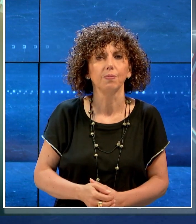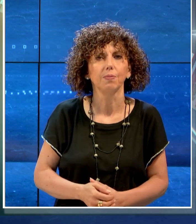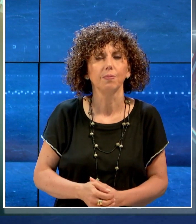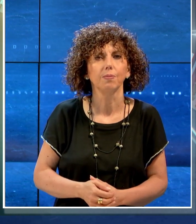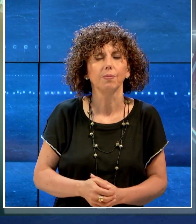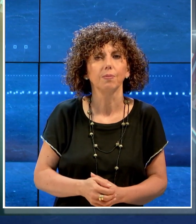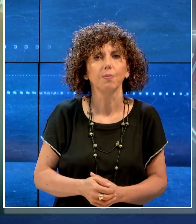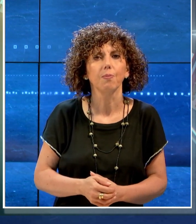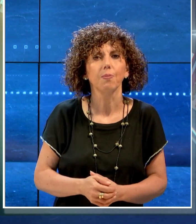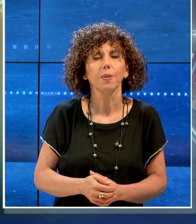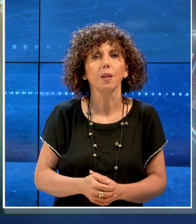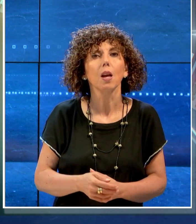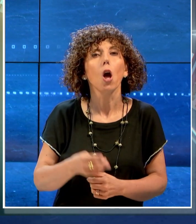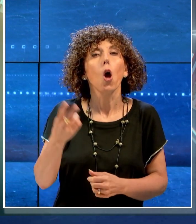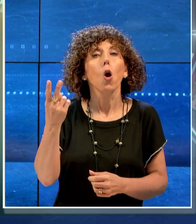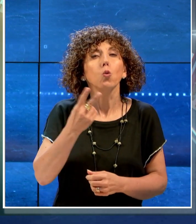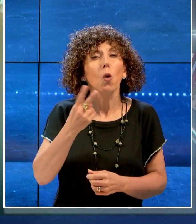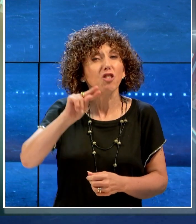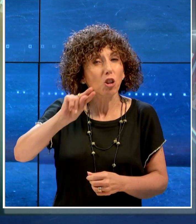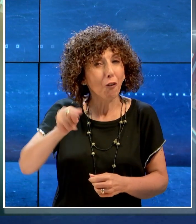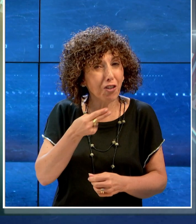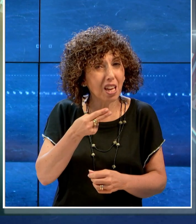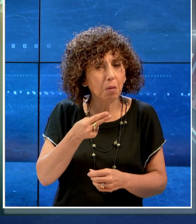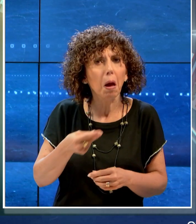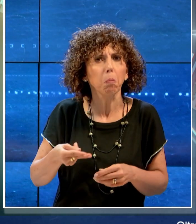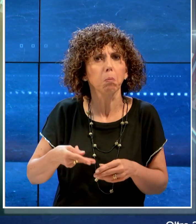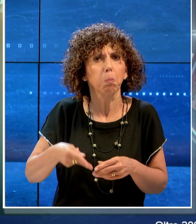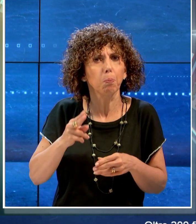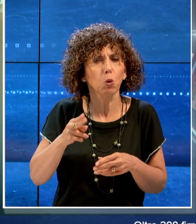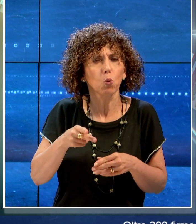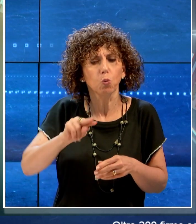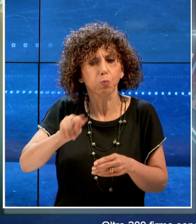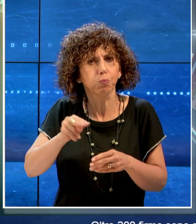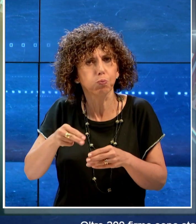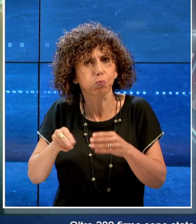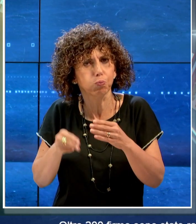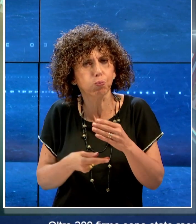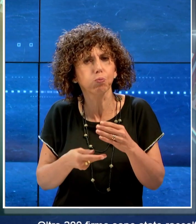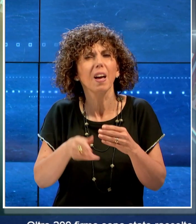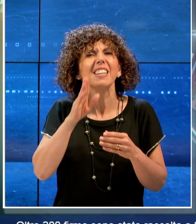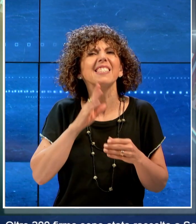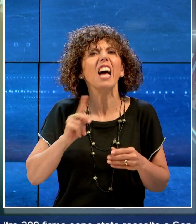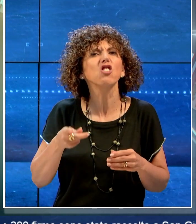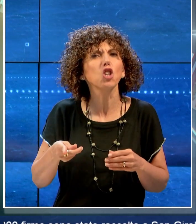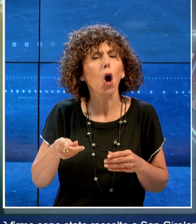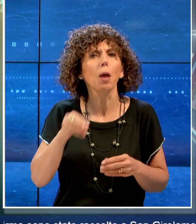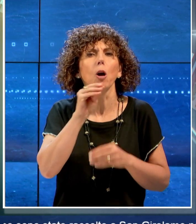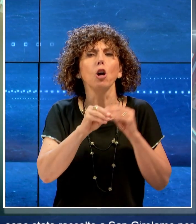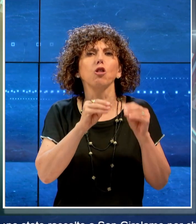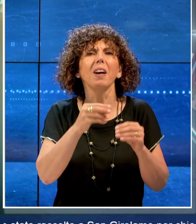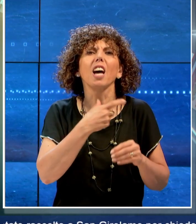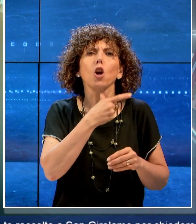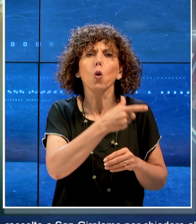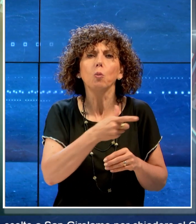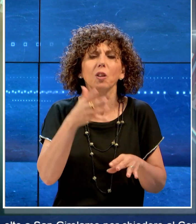Oltre 200 firme sono state raccolte a San Girolamo per chiedere al Comune interventi